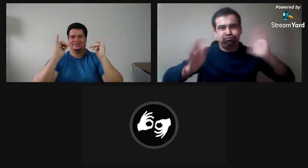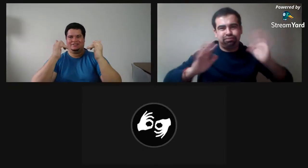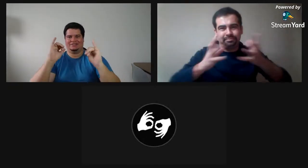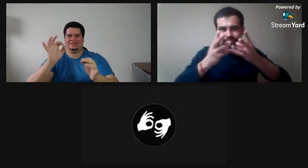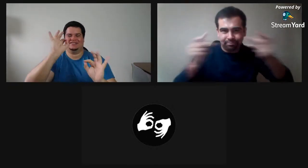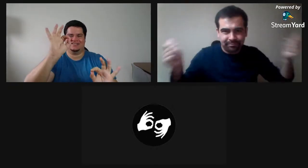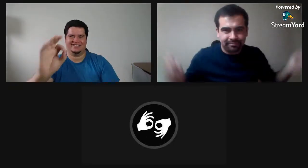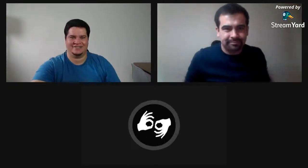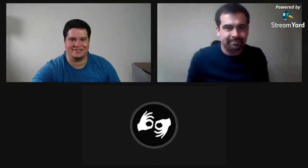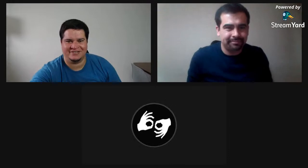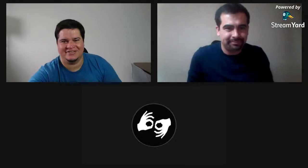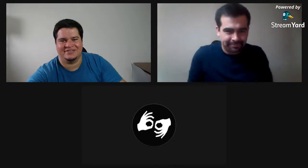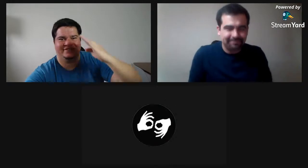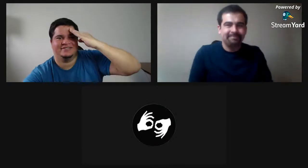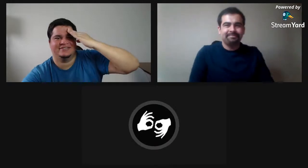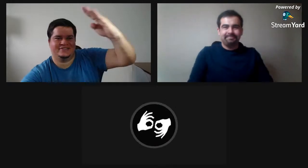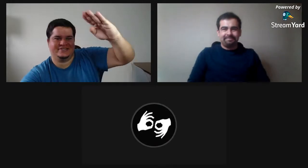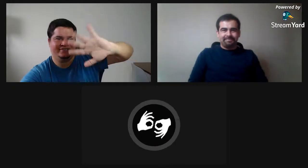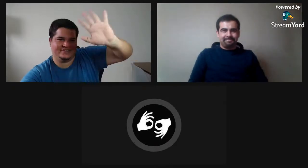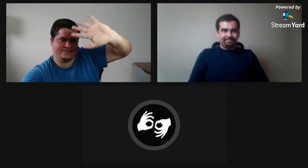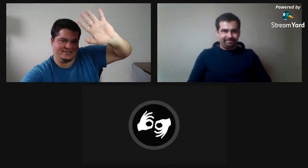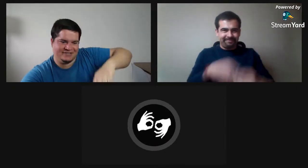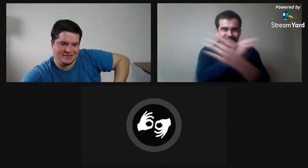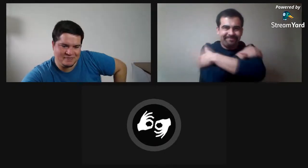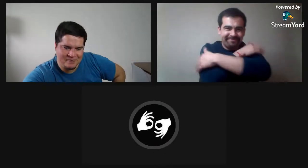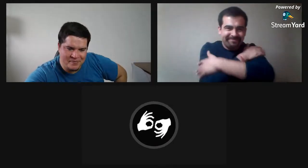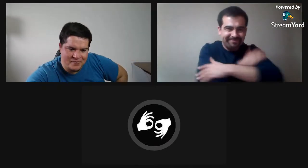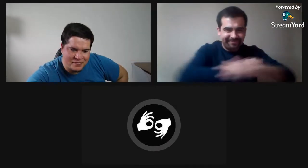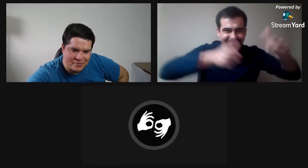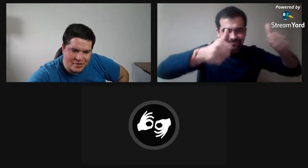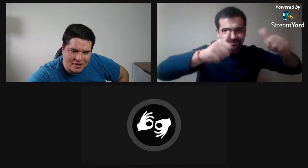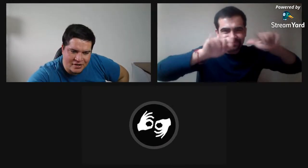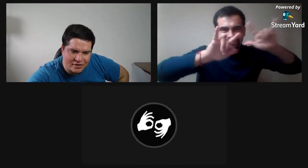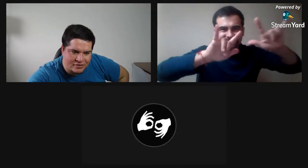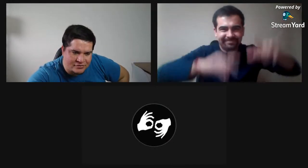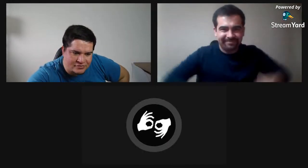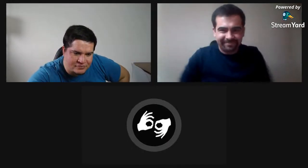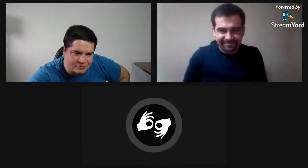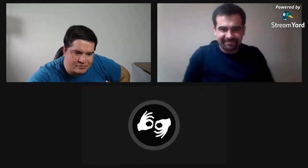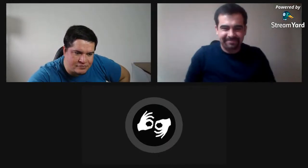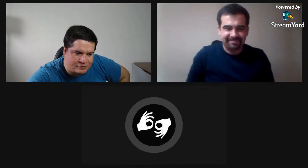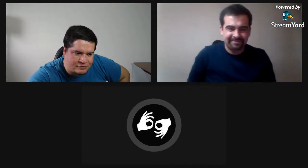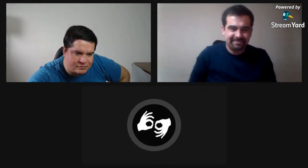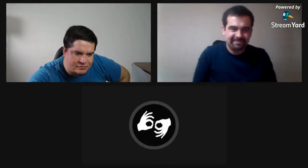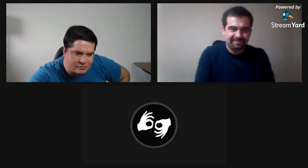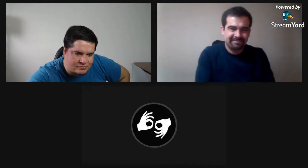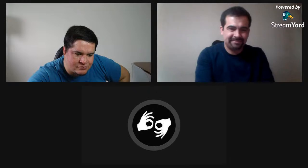Sí, bueno, puedes retirarte, yo voy a terminar. Un gran abrazo, muchas gracias.